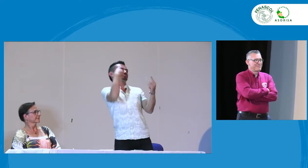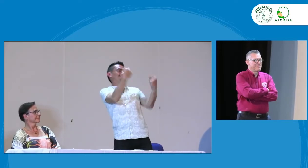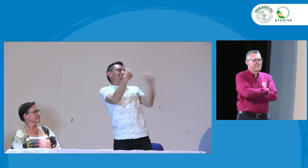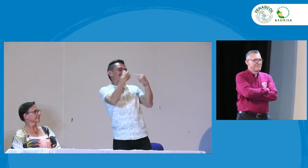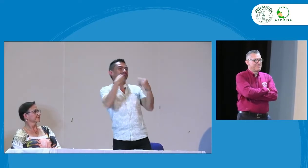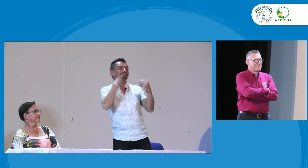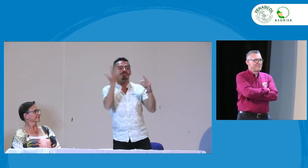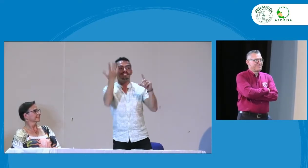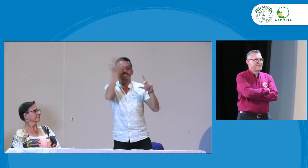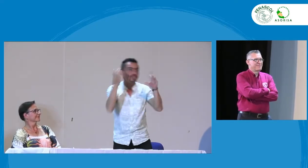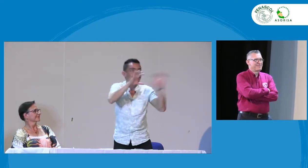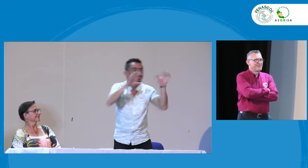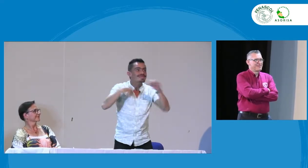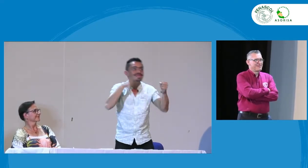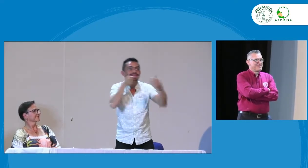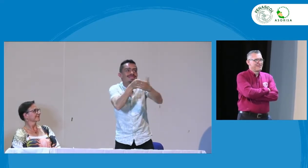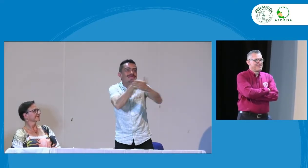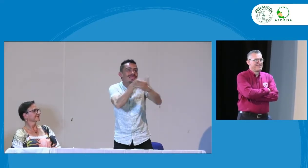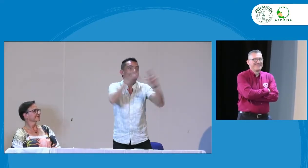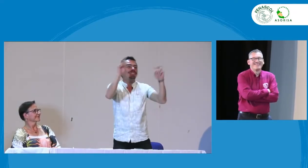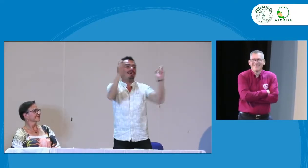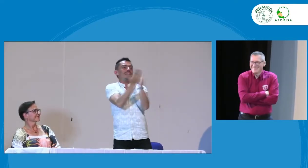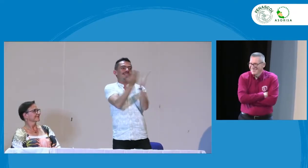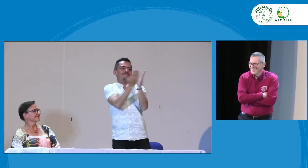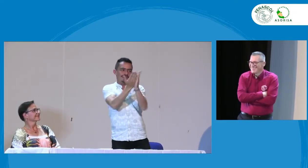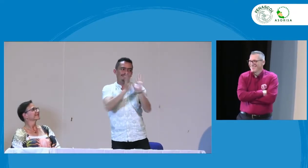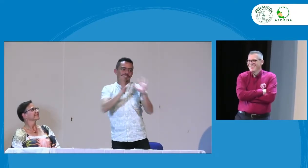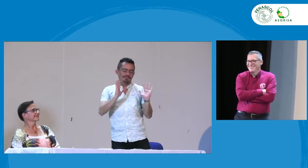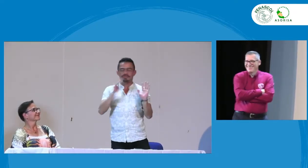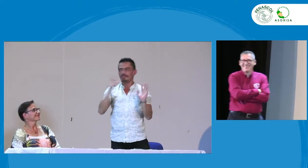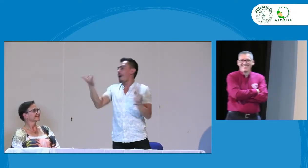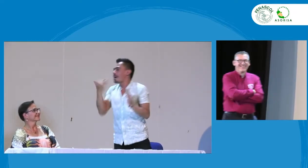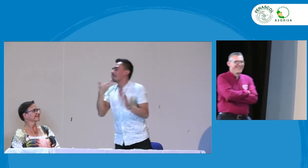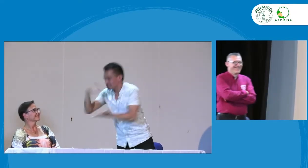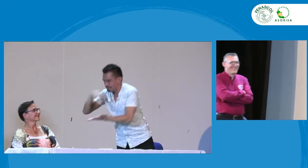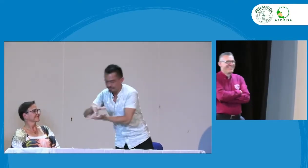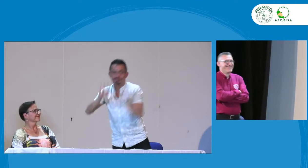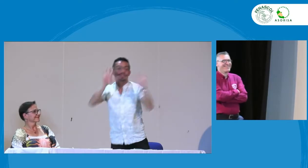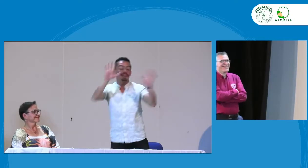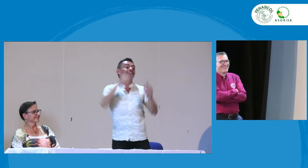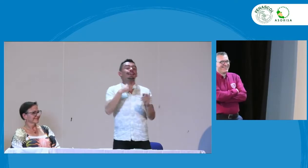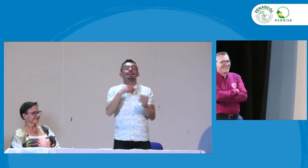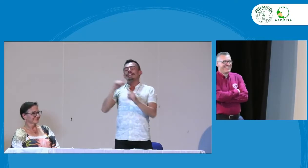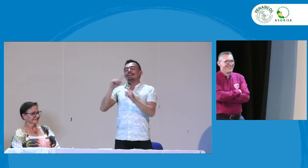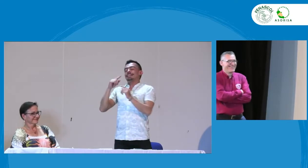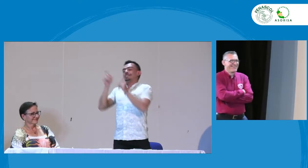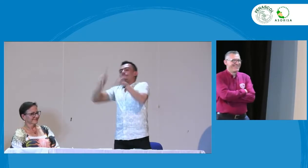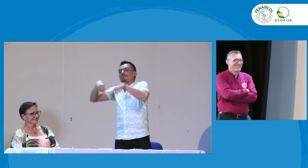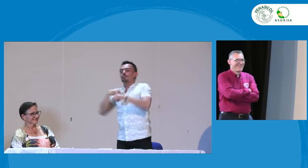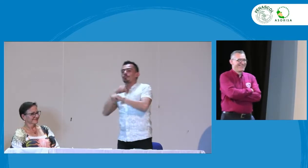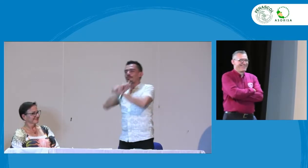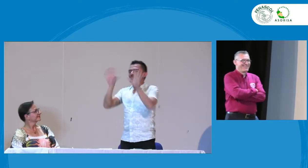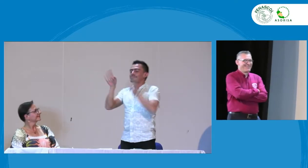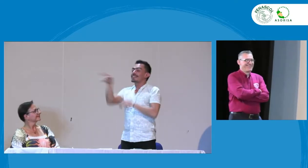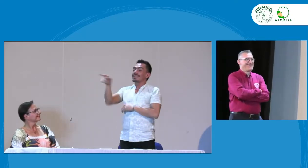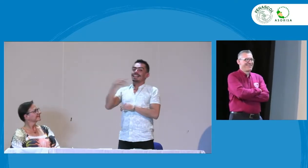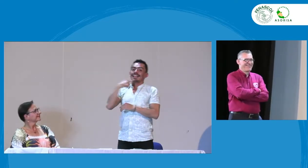invitación y por supuesto a todas las personas que nos están viendo en este momento sobre este tema tan importante que es la educación